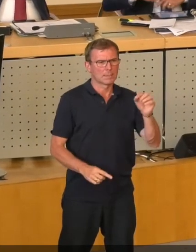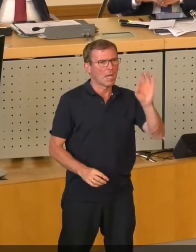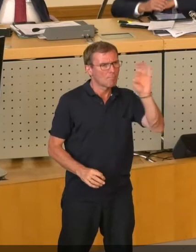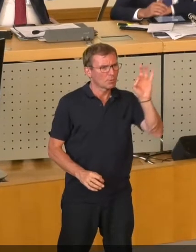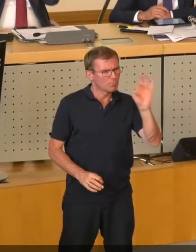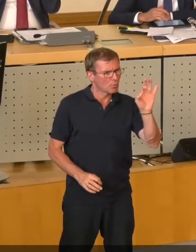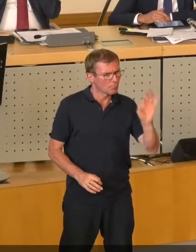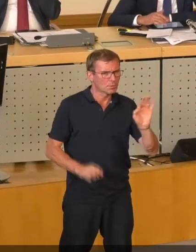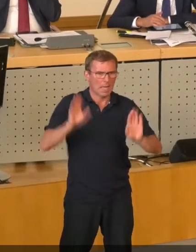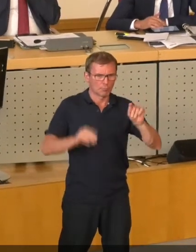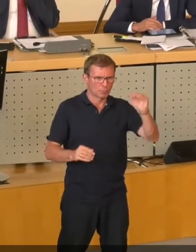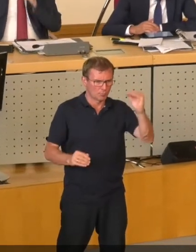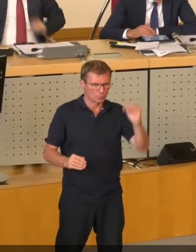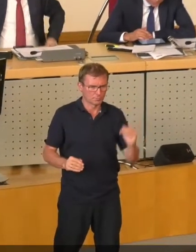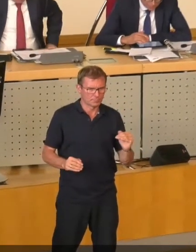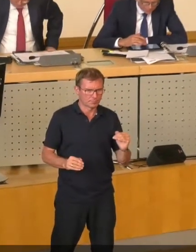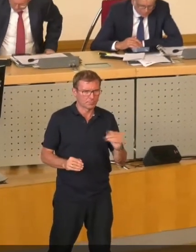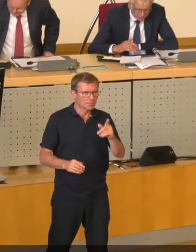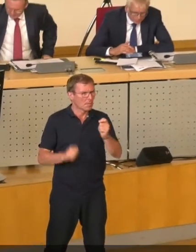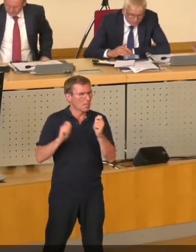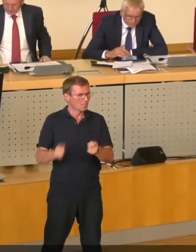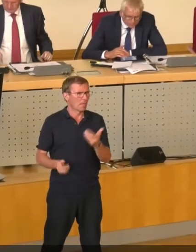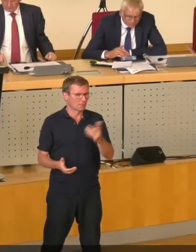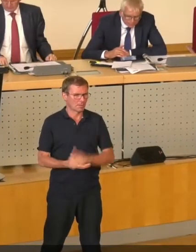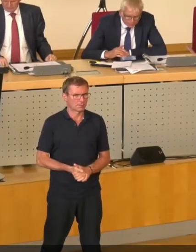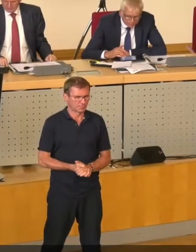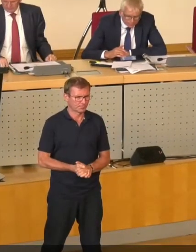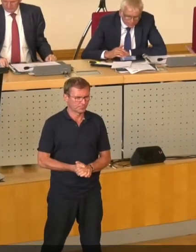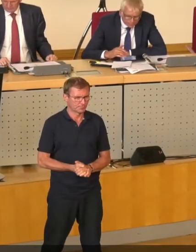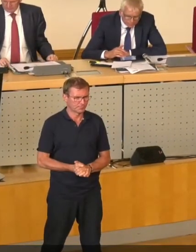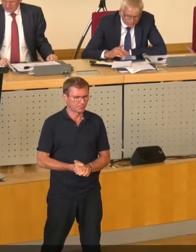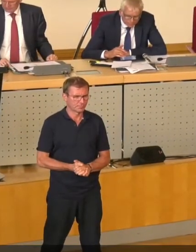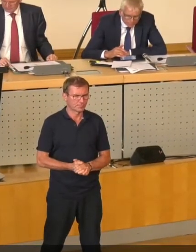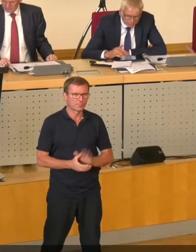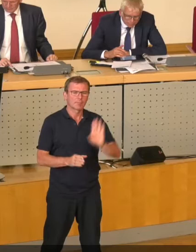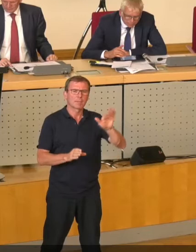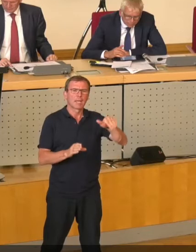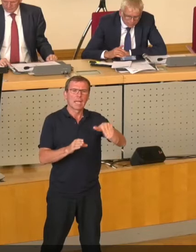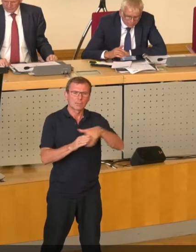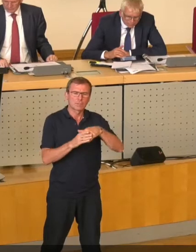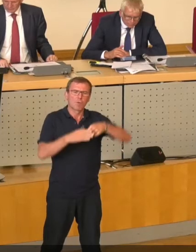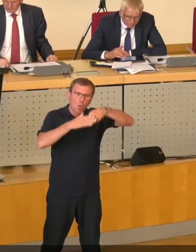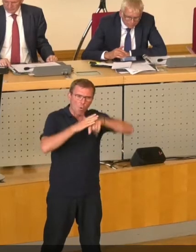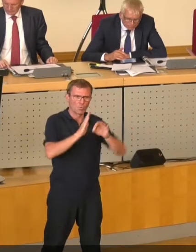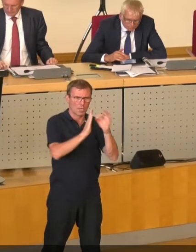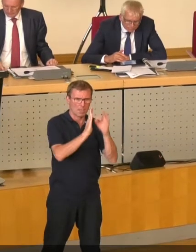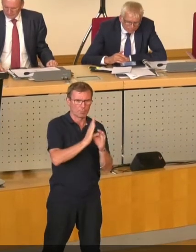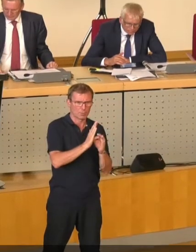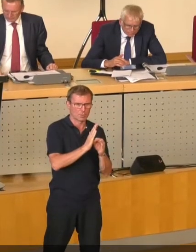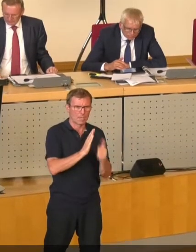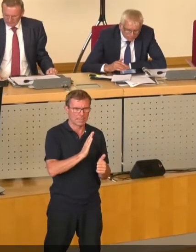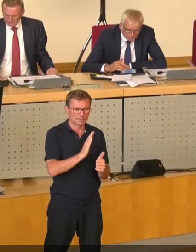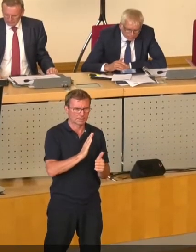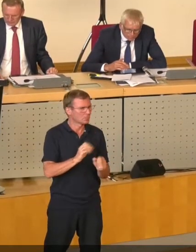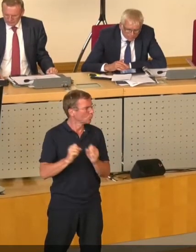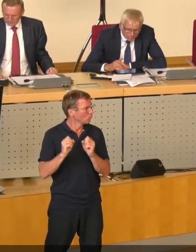Punktweise Abstimmung ist beantragt, inklusive Unterpunkte in 1. Gut,